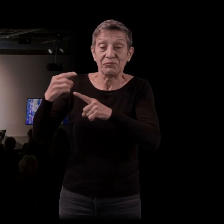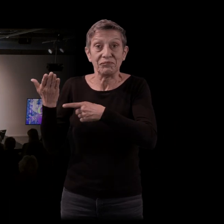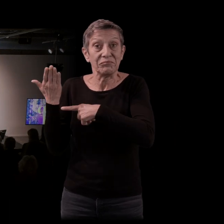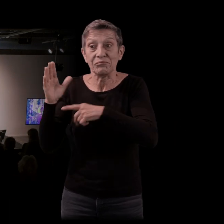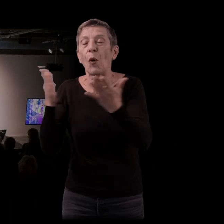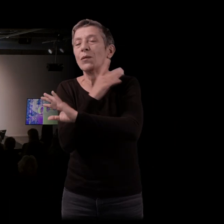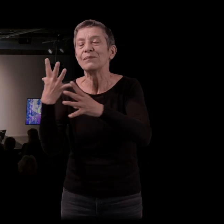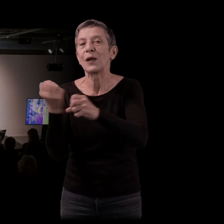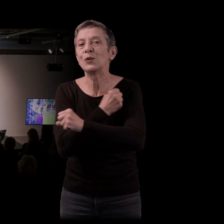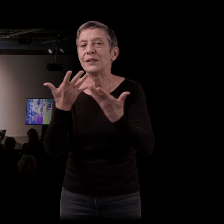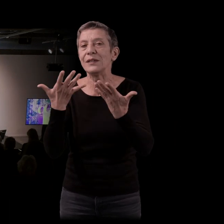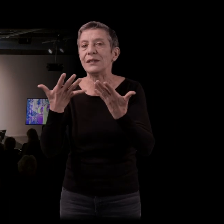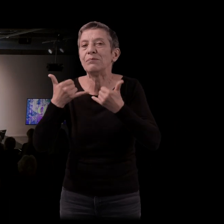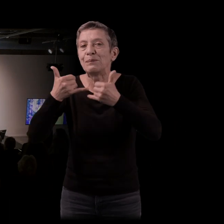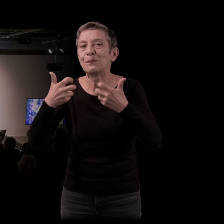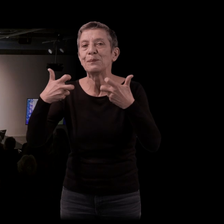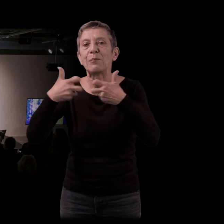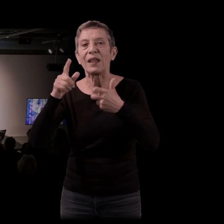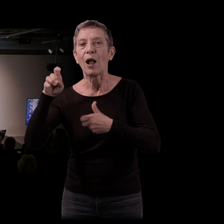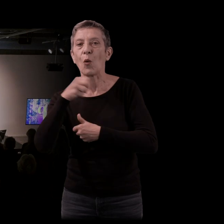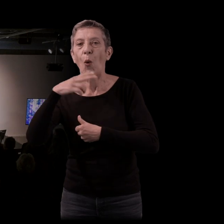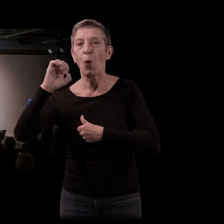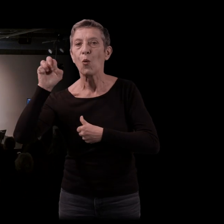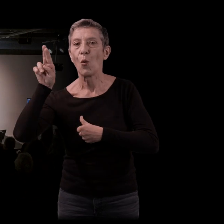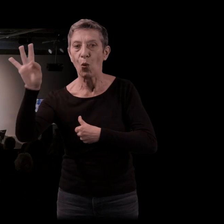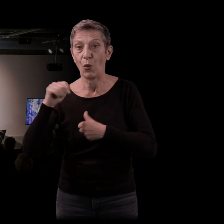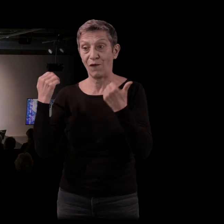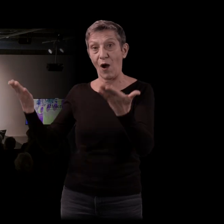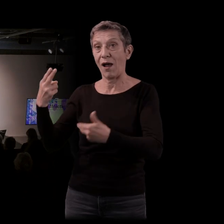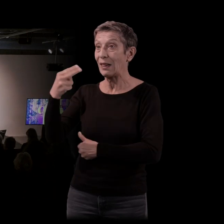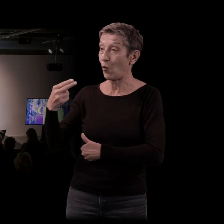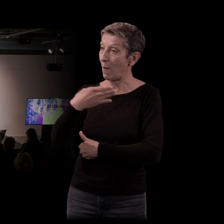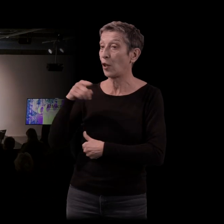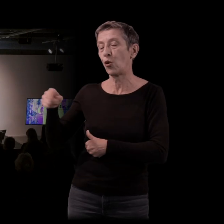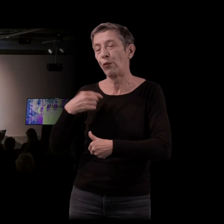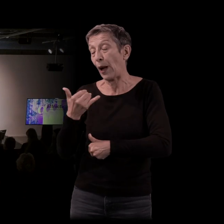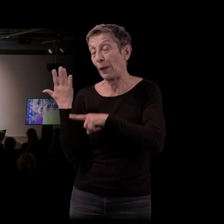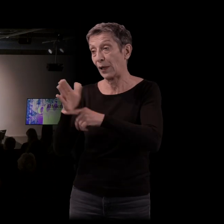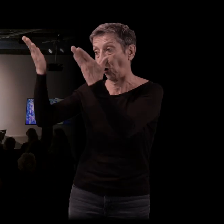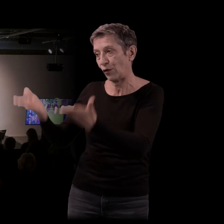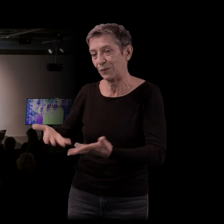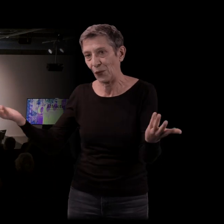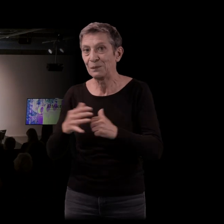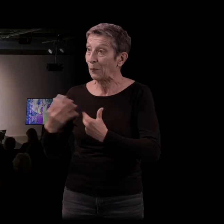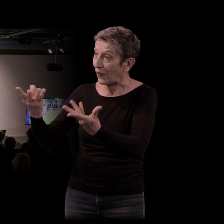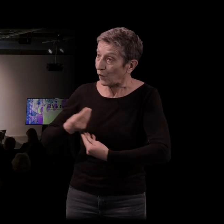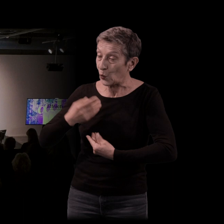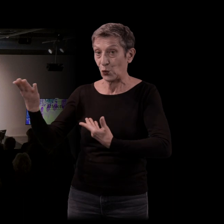à savoir Nicolas Mathieu, je n pas besoin de vous présenter. Bonsoir Nicolas. Bienvenue pour cette rencontre en partenariat avec Lire